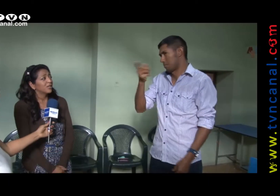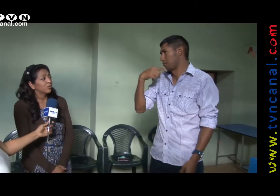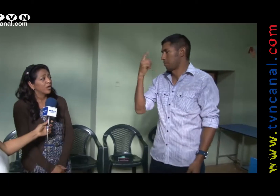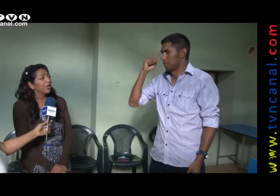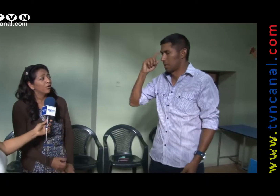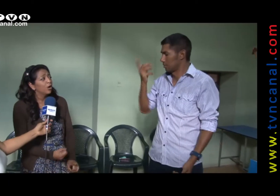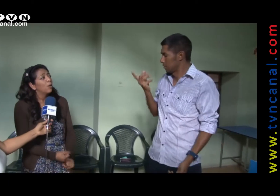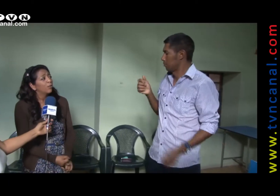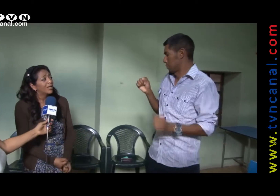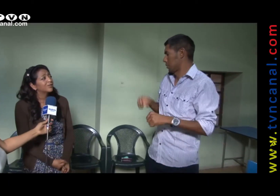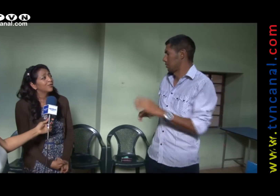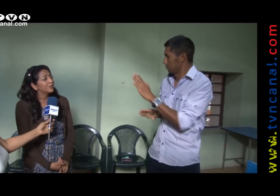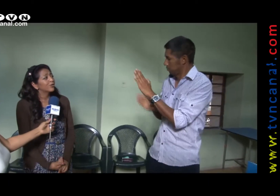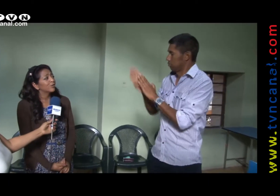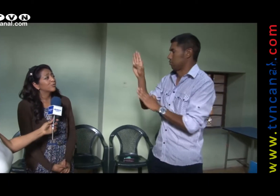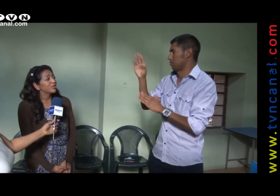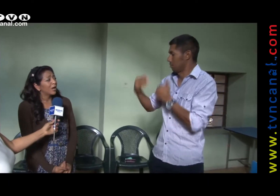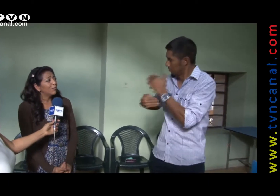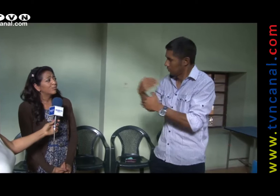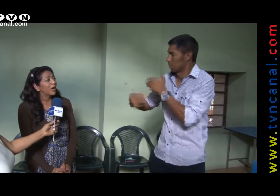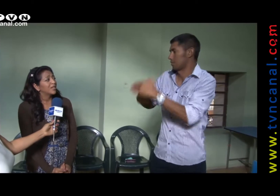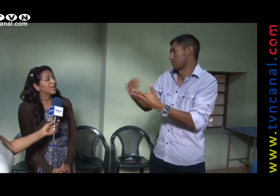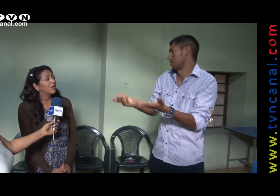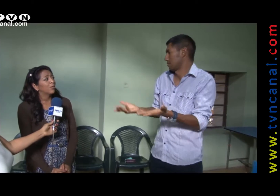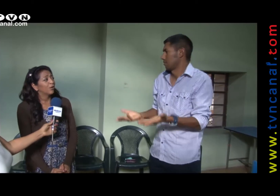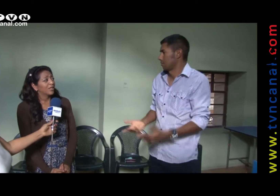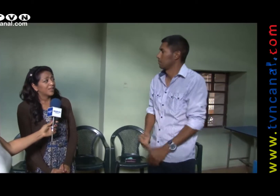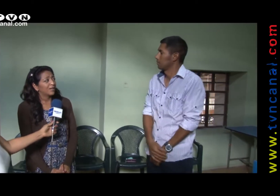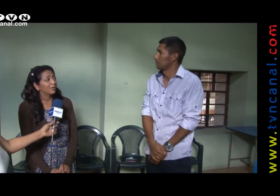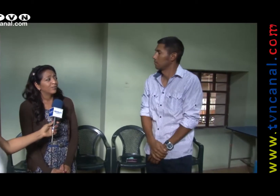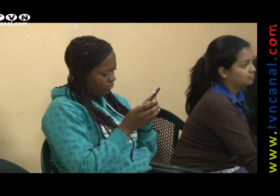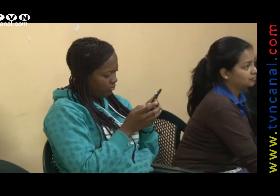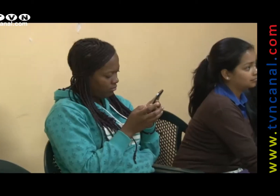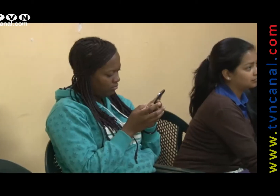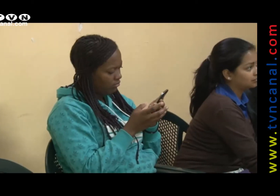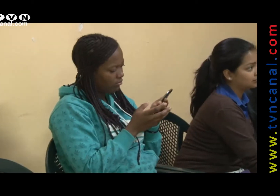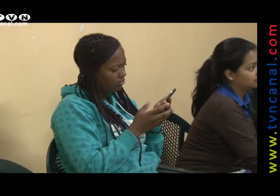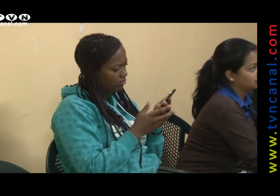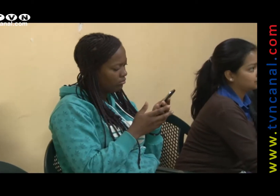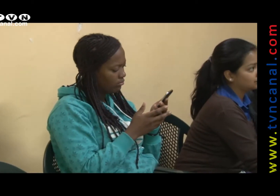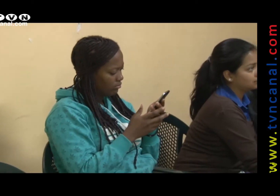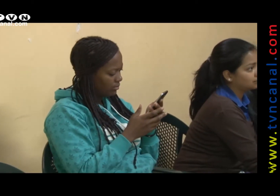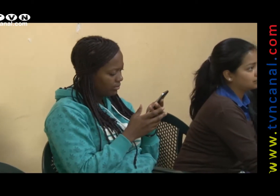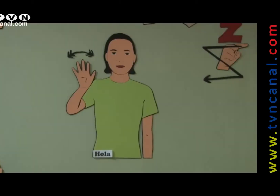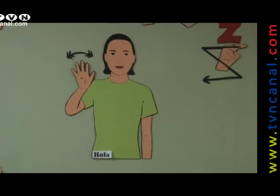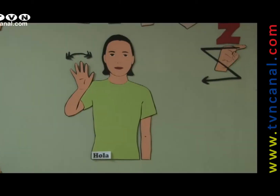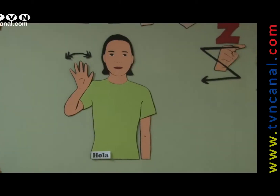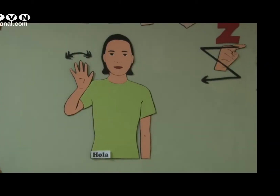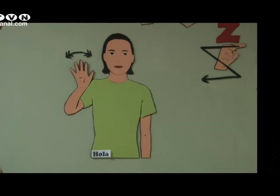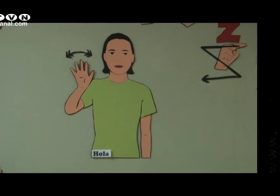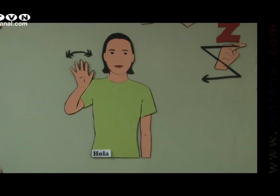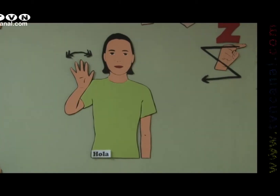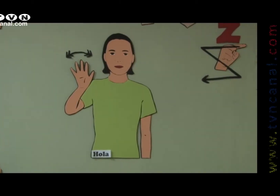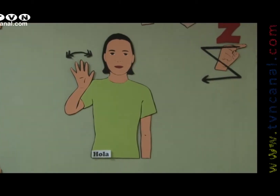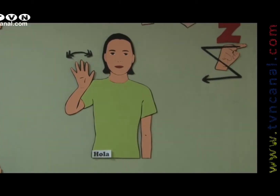estudiando, por eso nosotros luchamos para seguir progresando. Pero hacerlo no es fácil, el principal obstáculo es la